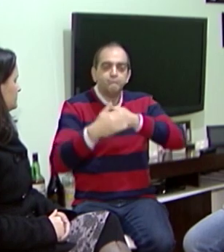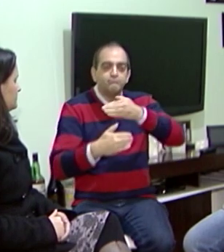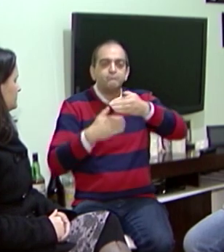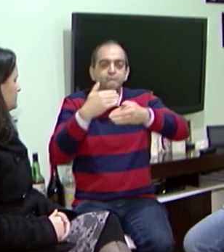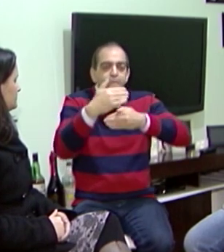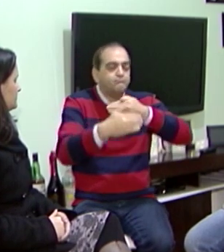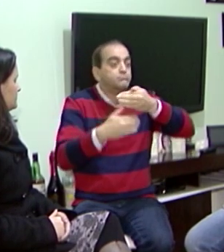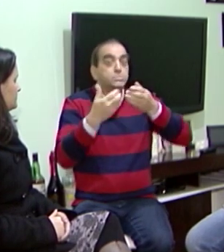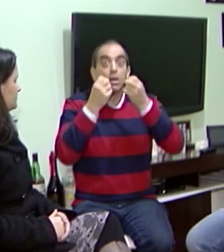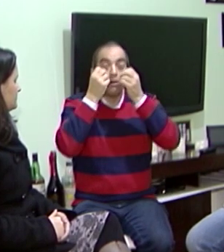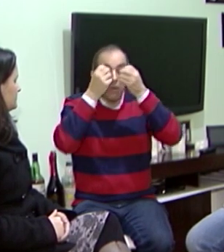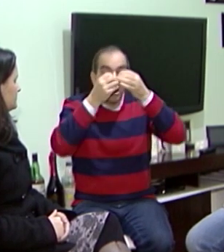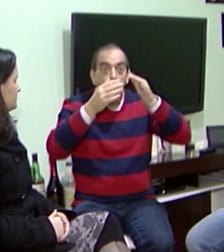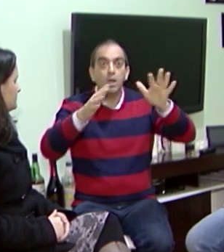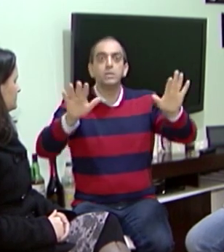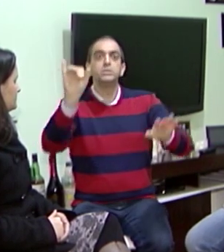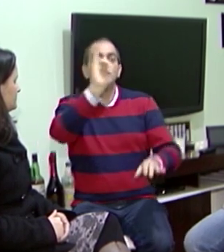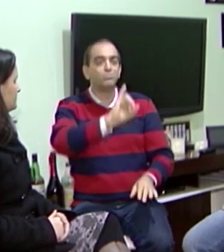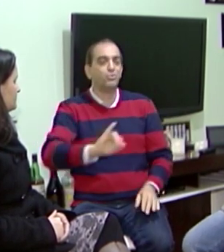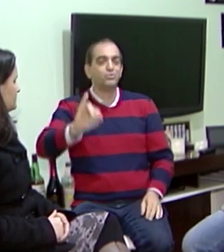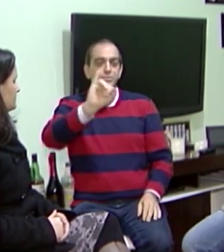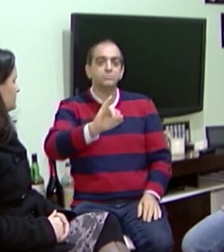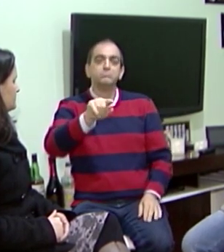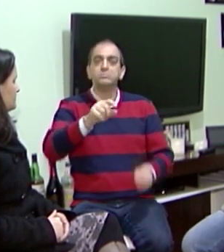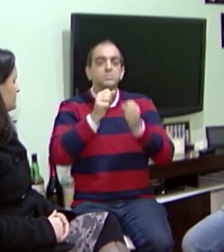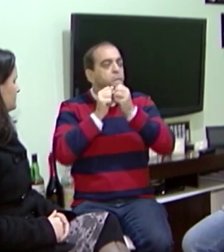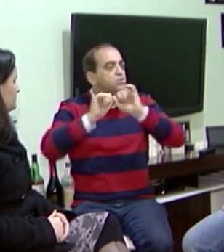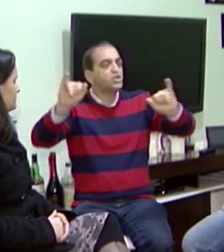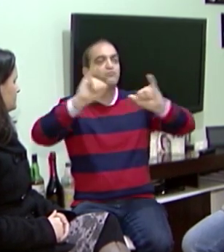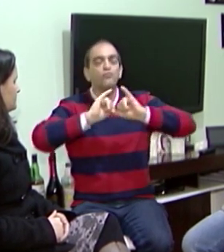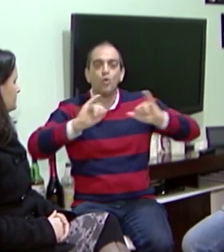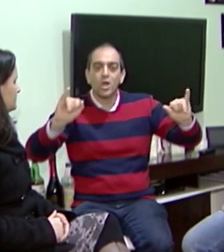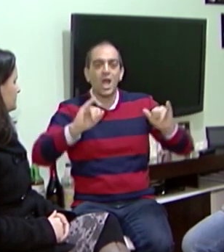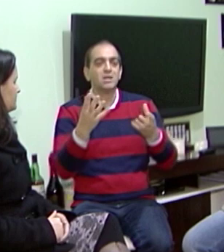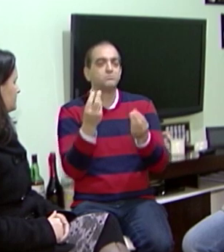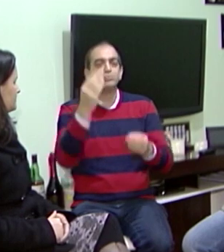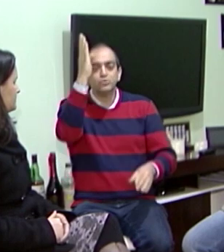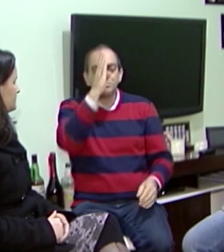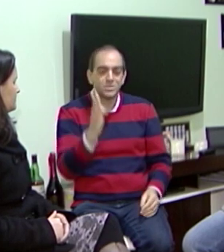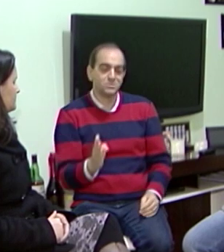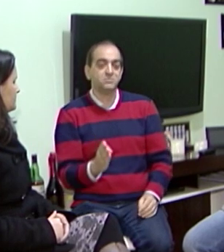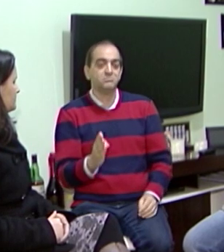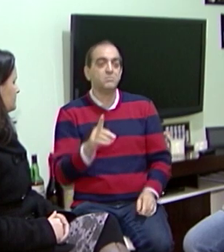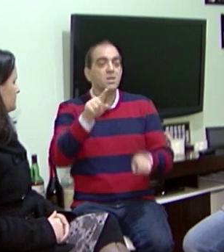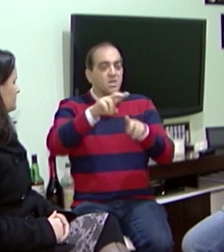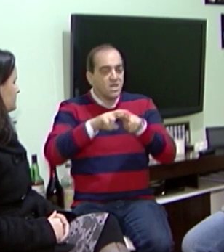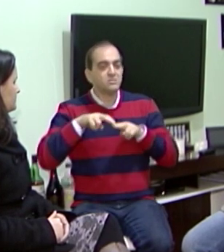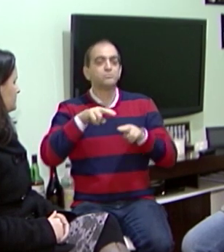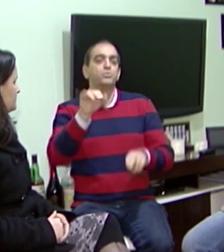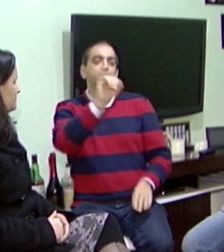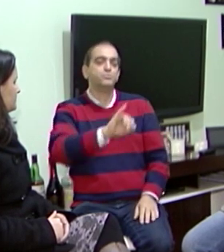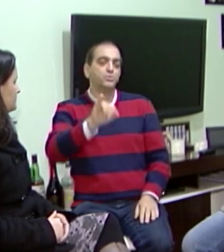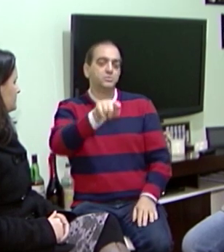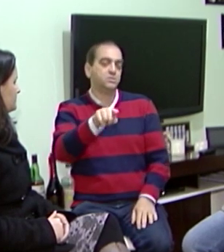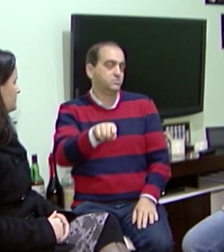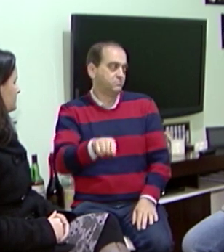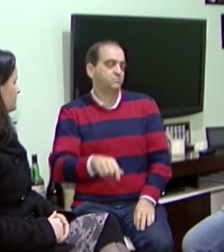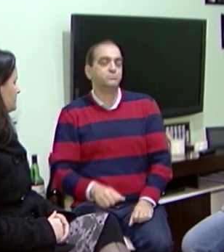dificuldade de crescimento, né? É importante o surdo ter uma visão, divulgar em todo o Brasil. Por isso é importante,